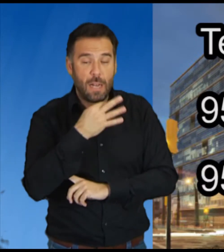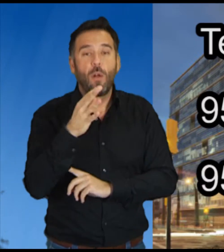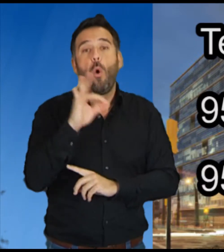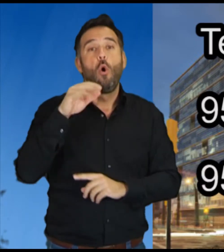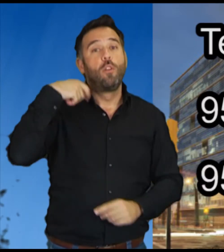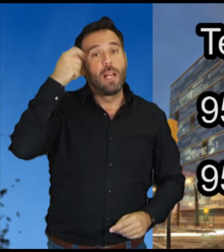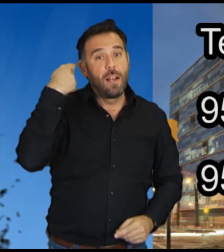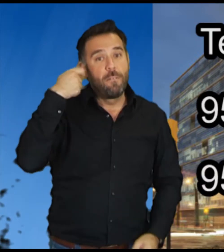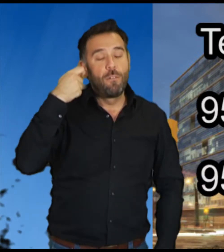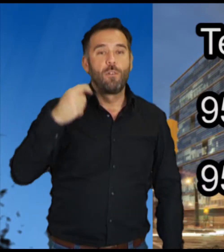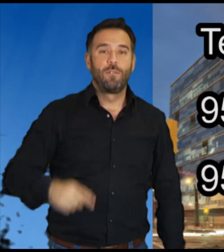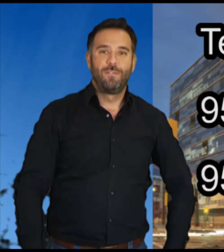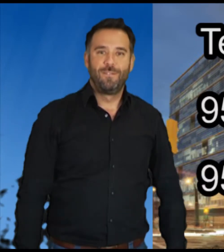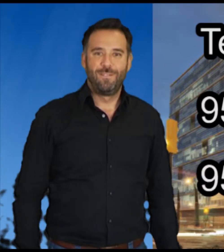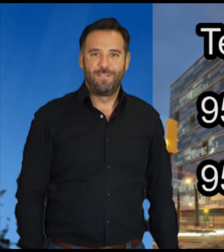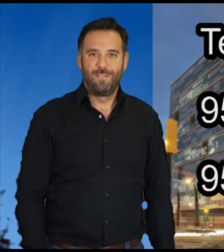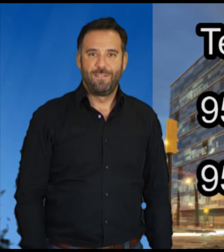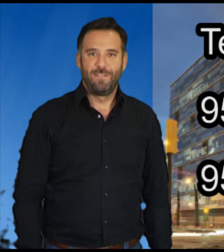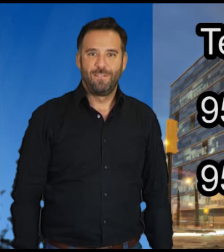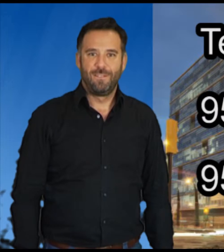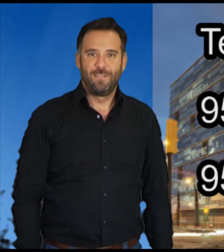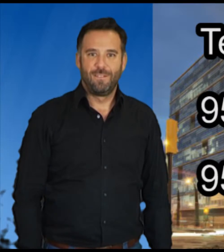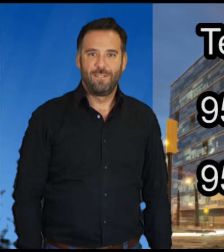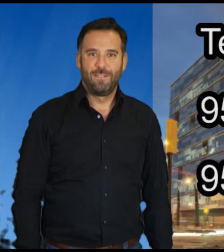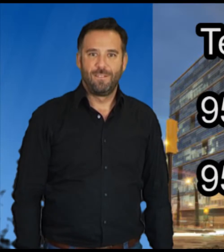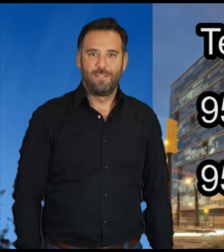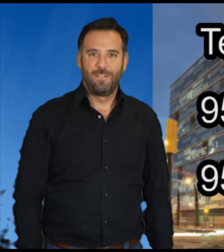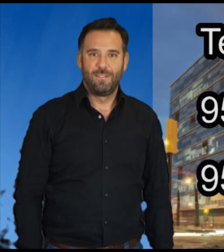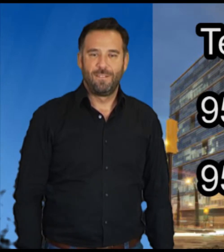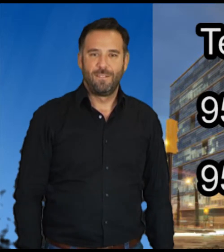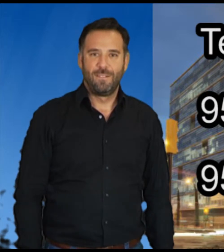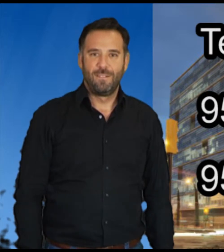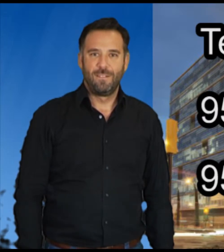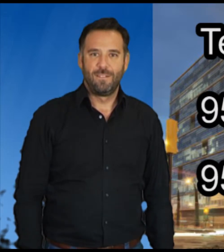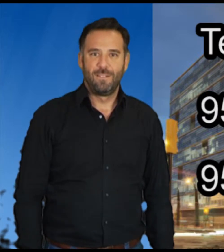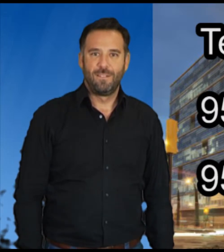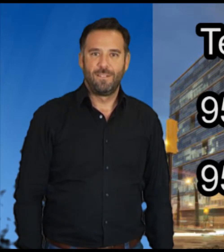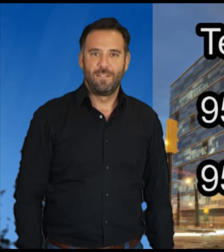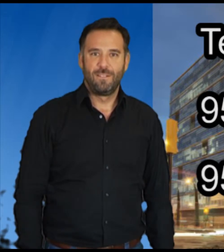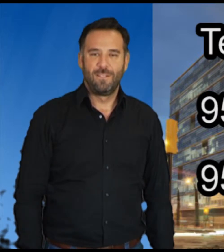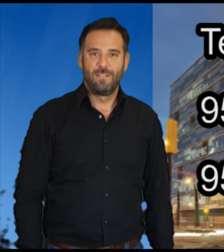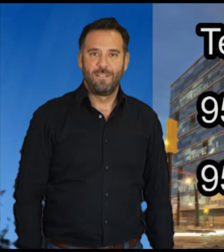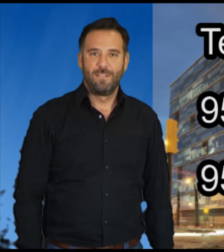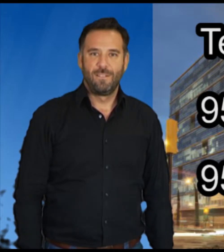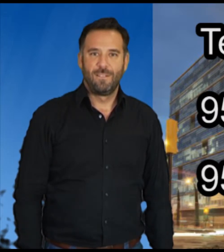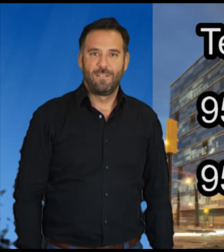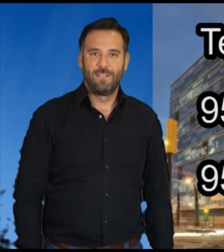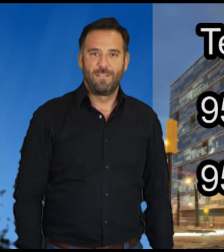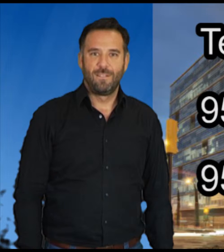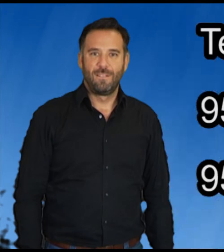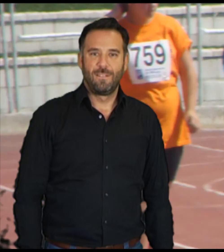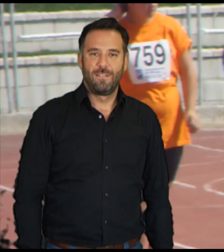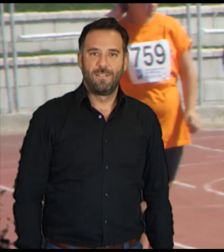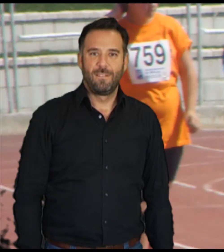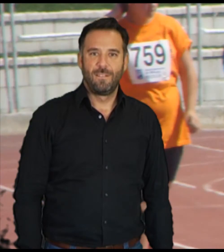-9283-61 O en el 951-9287-99